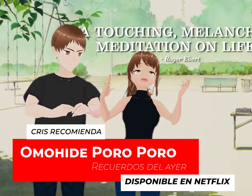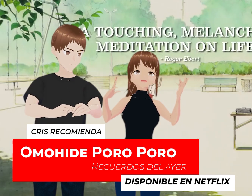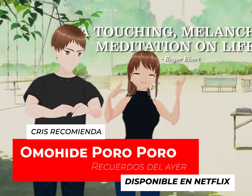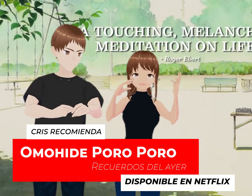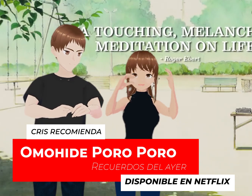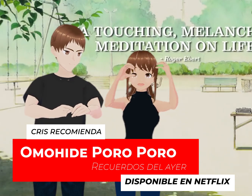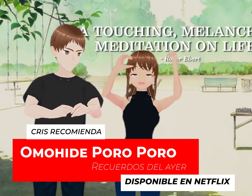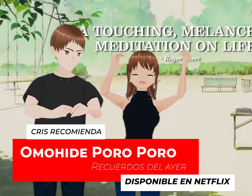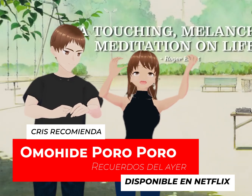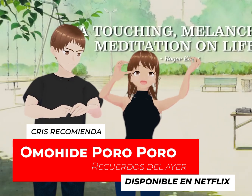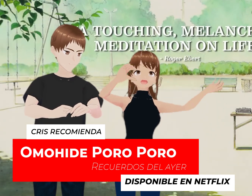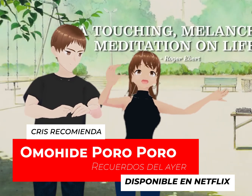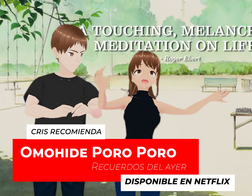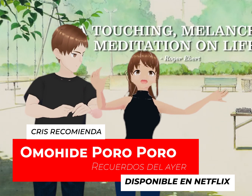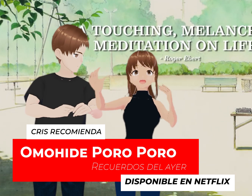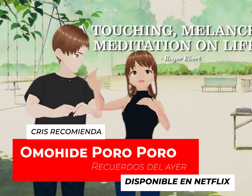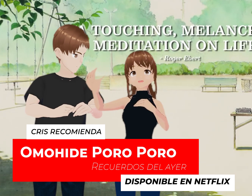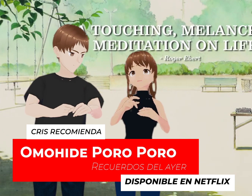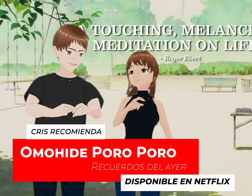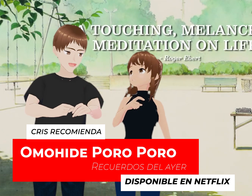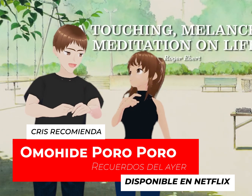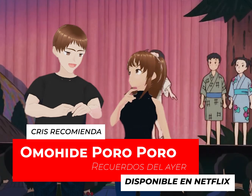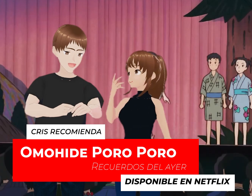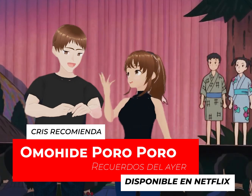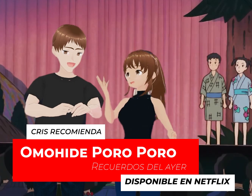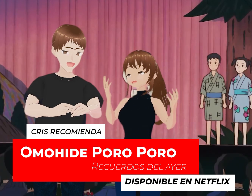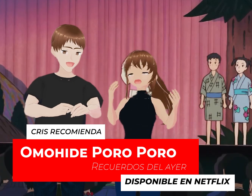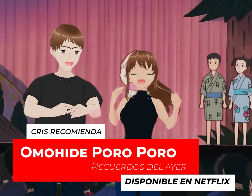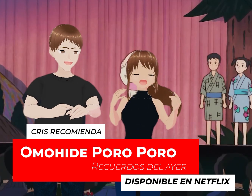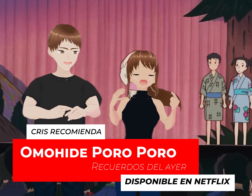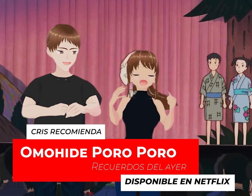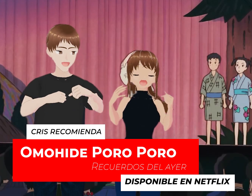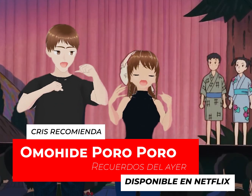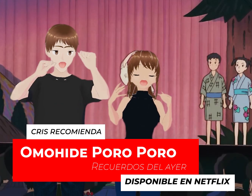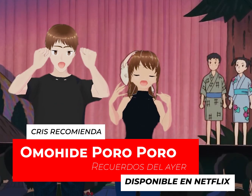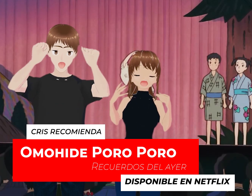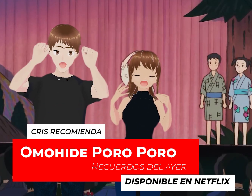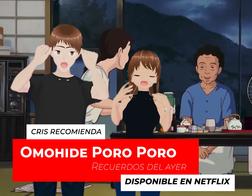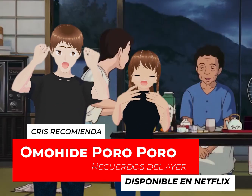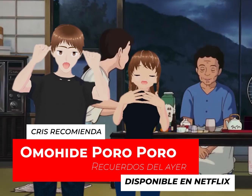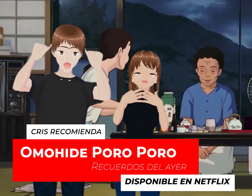Aquí no puedo hacer Las lágrimas Pero sí un poquito Sí,